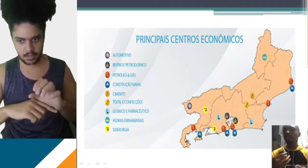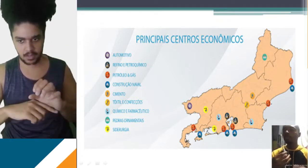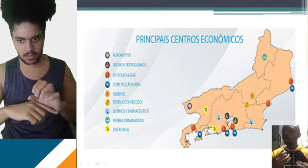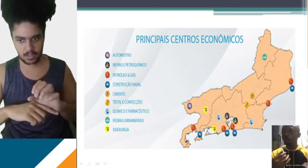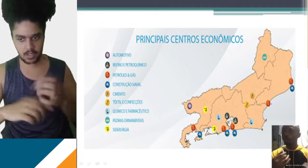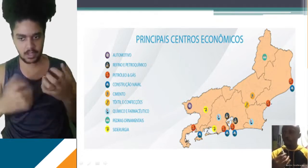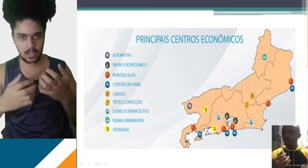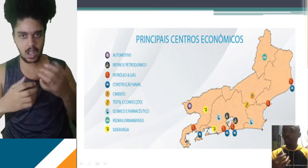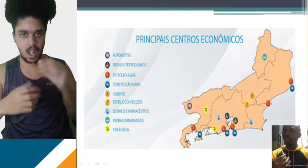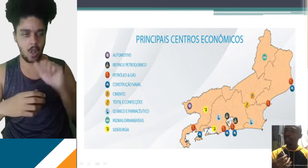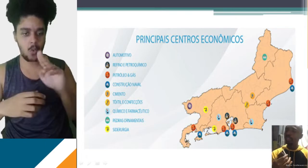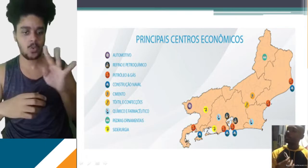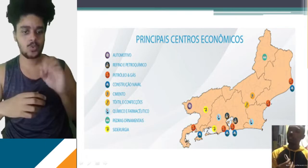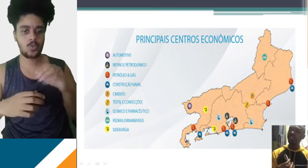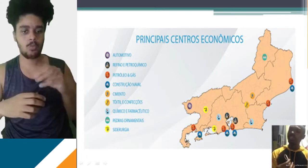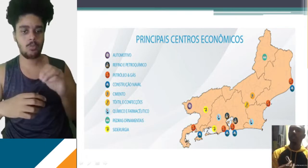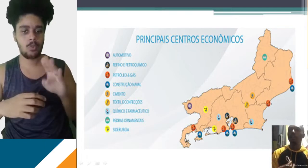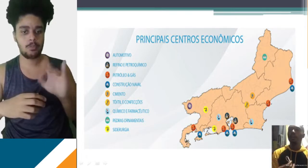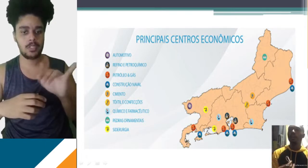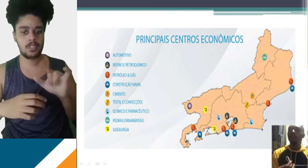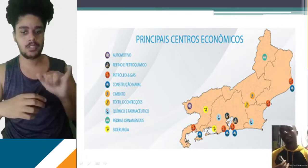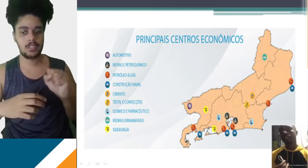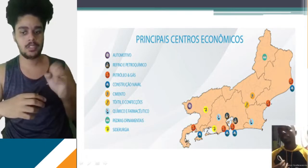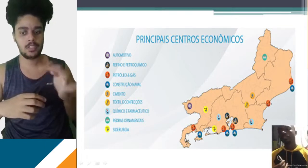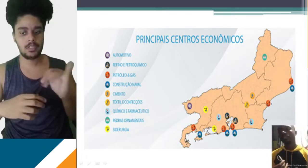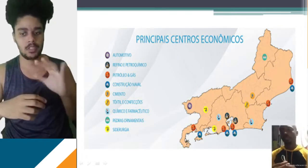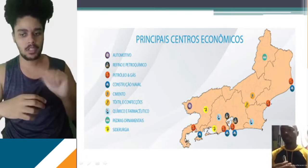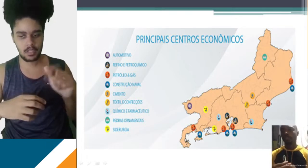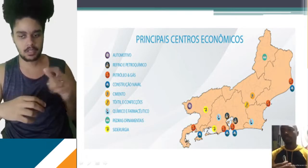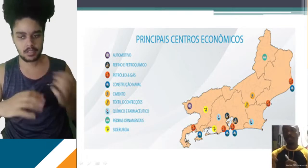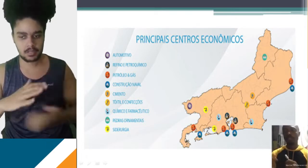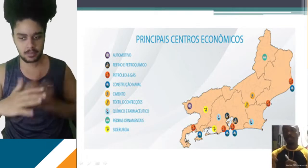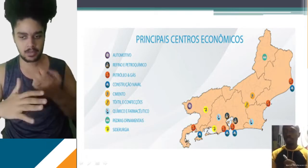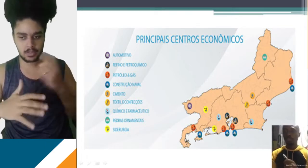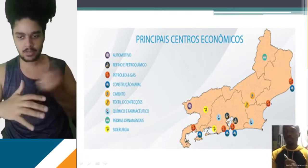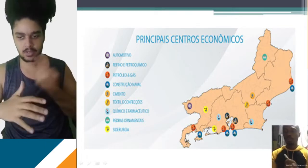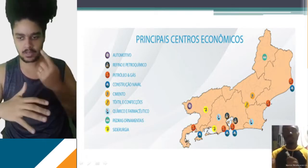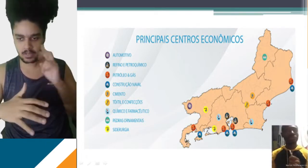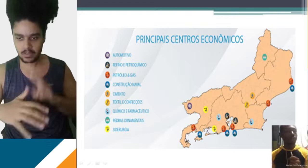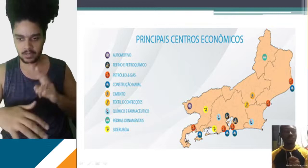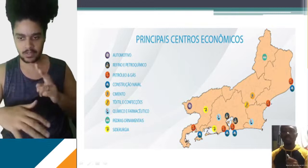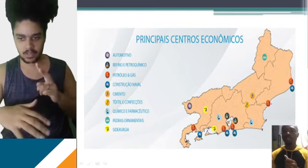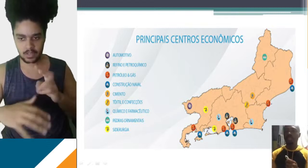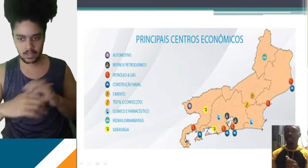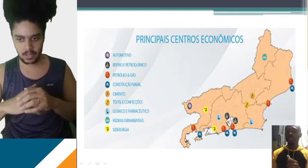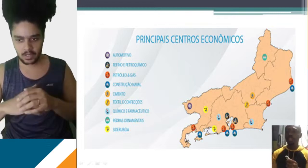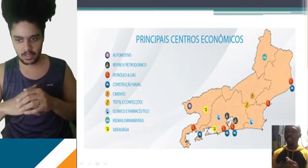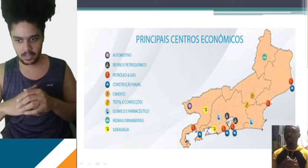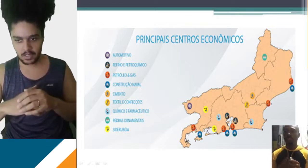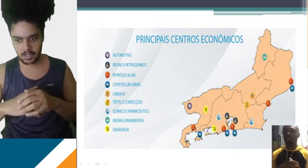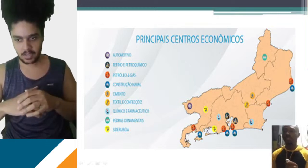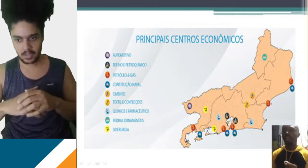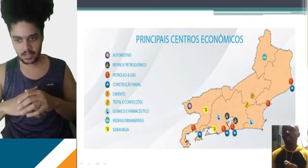motomobilísticas do nosso estado. Essas empresas são as principais que a gente normalmente vê nos carros aí, então a